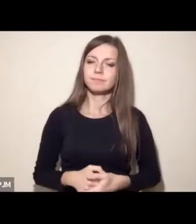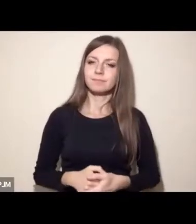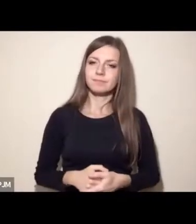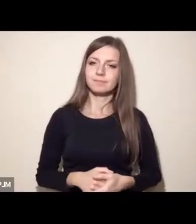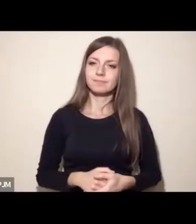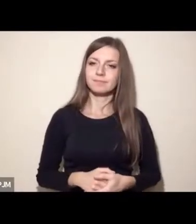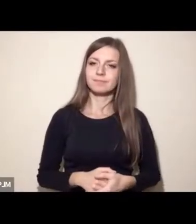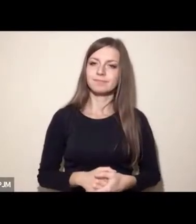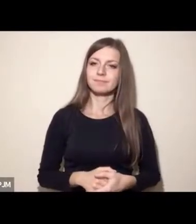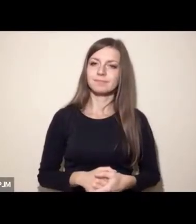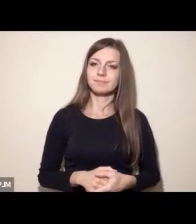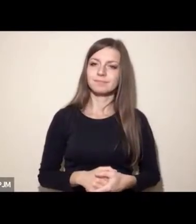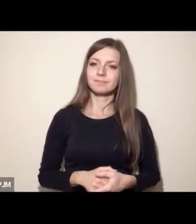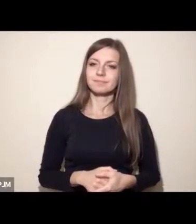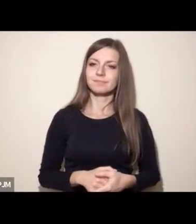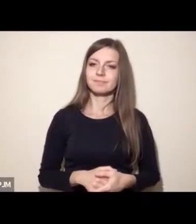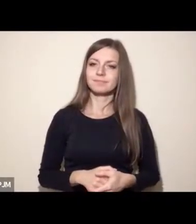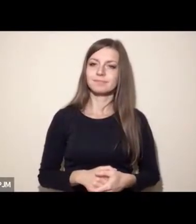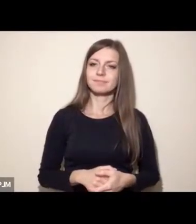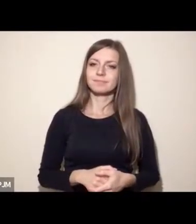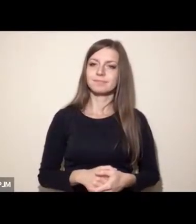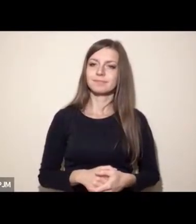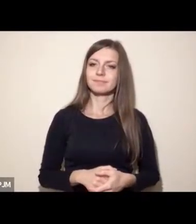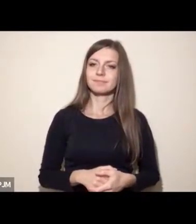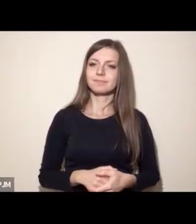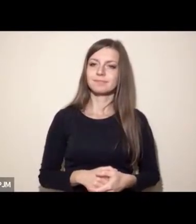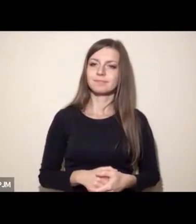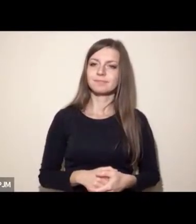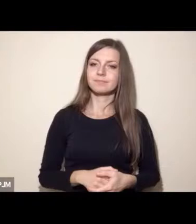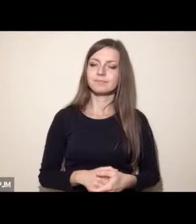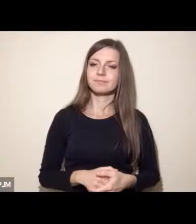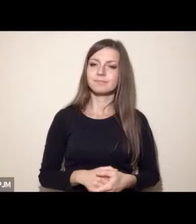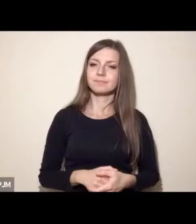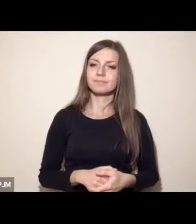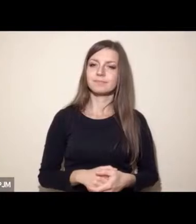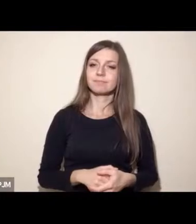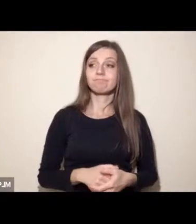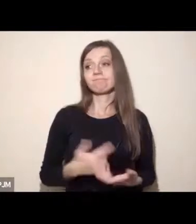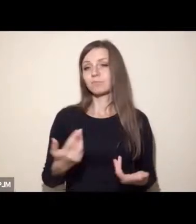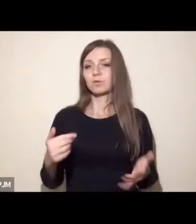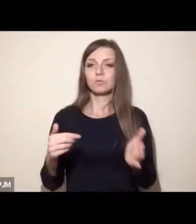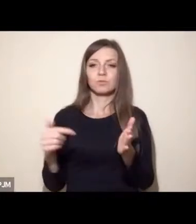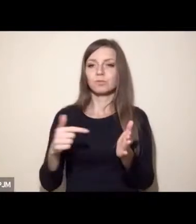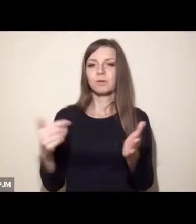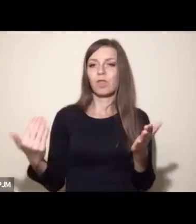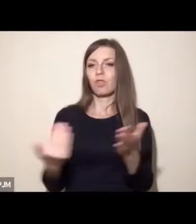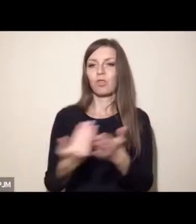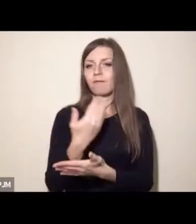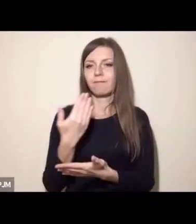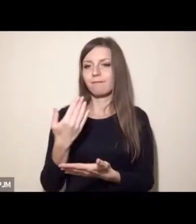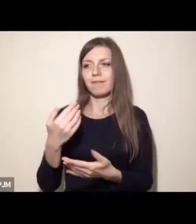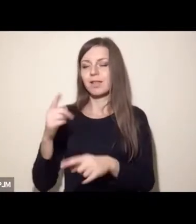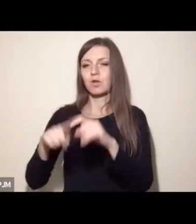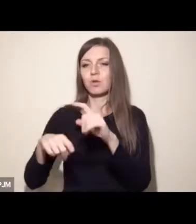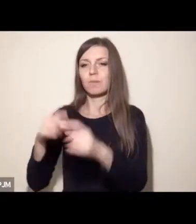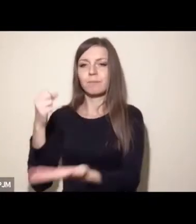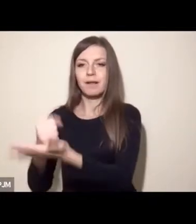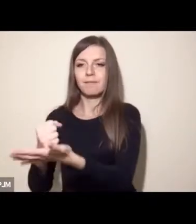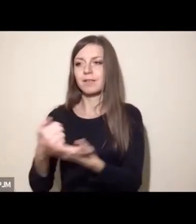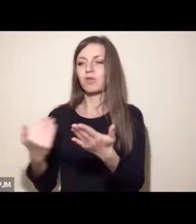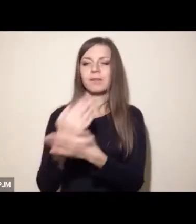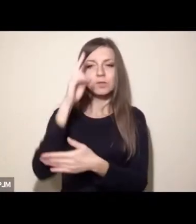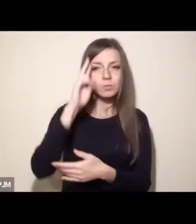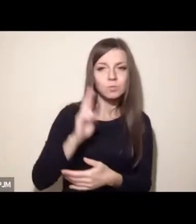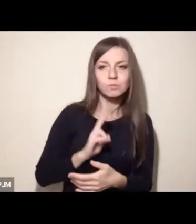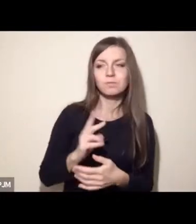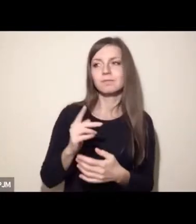rzeczywistość. byłaby po prostu zupełnie nowa norma społeczna, nowa norma prawna, nowy zestaw mechanizmów społecznych, instytucji